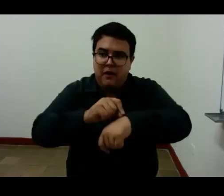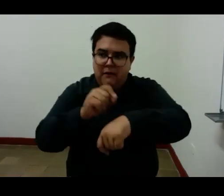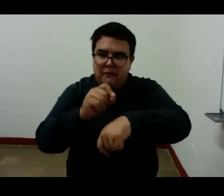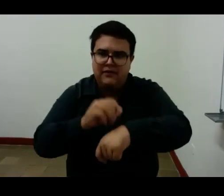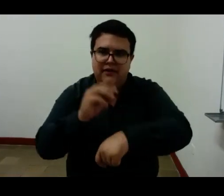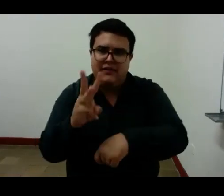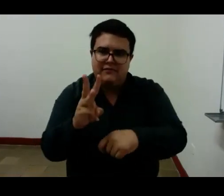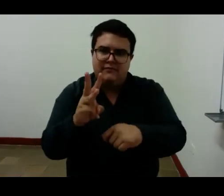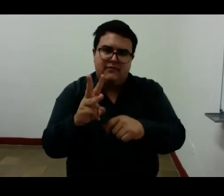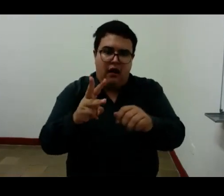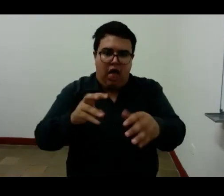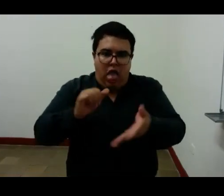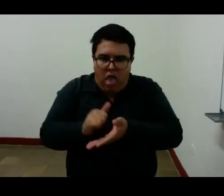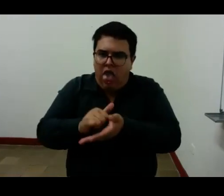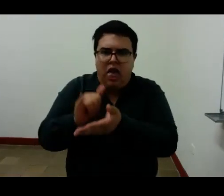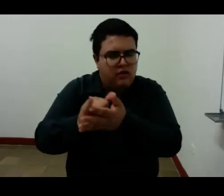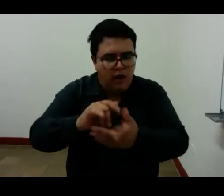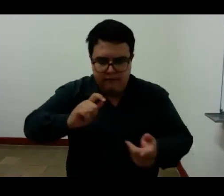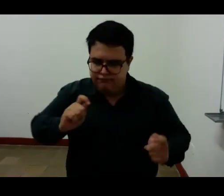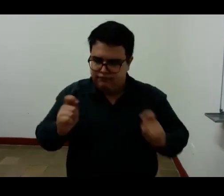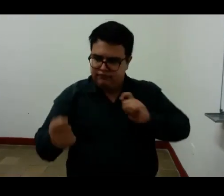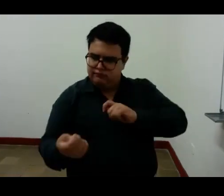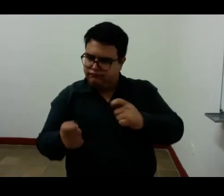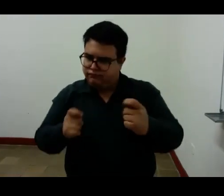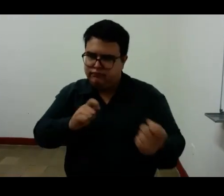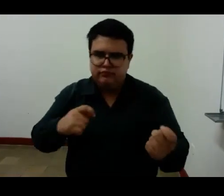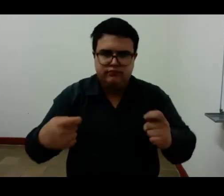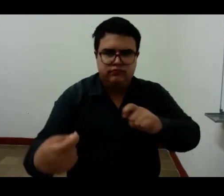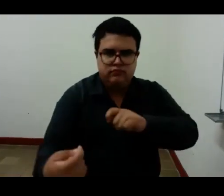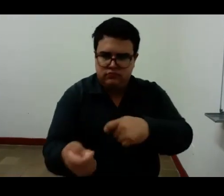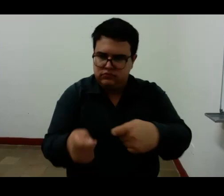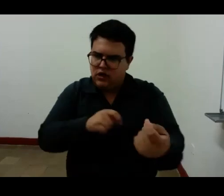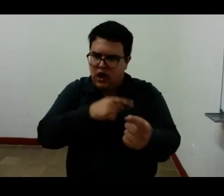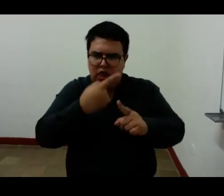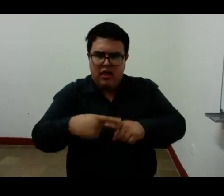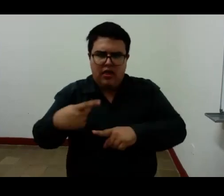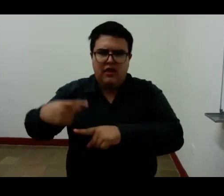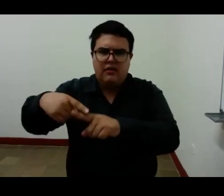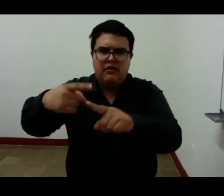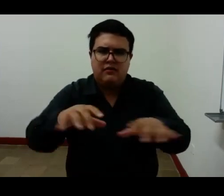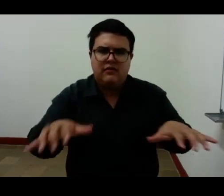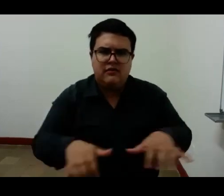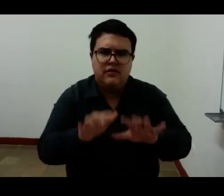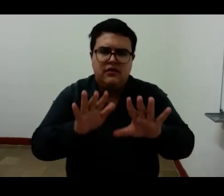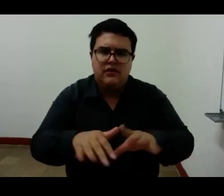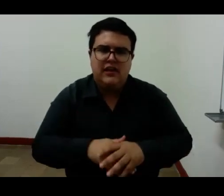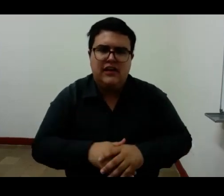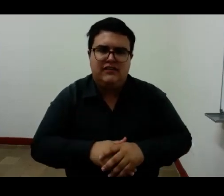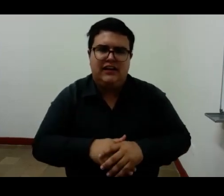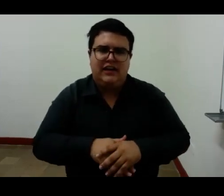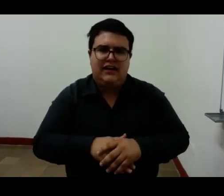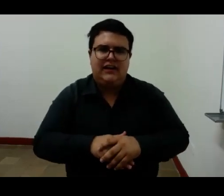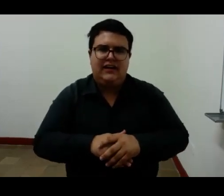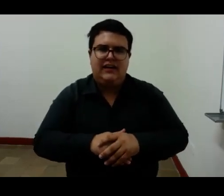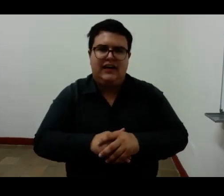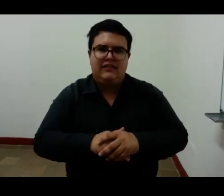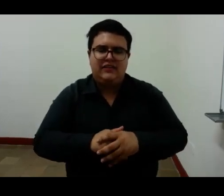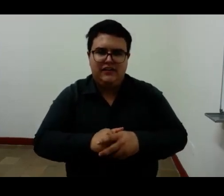por ser mala higiene estética vuelvo y les leo